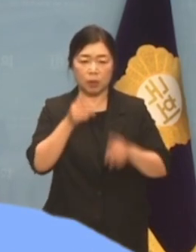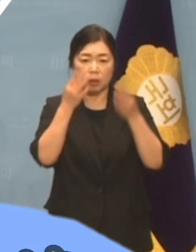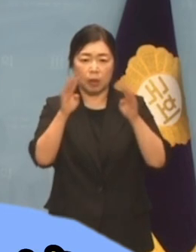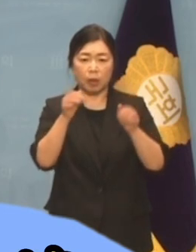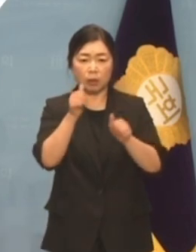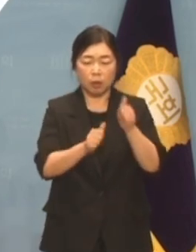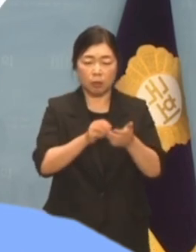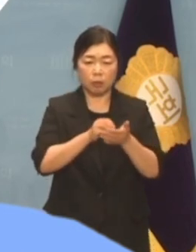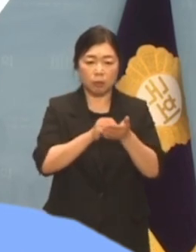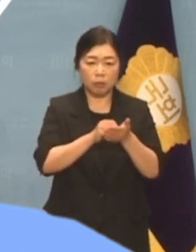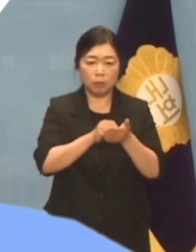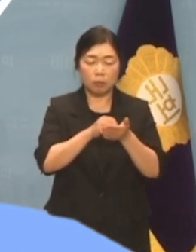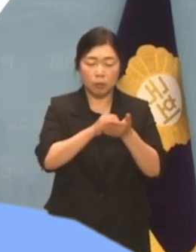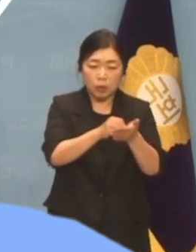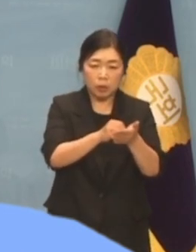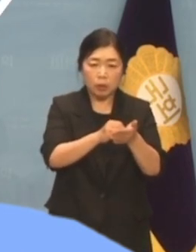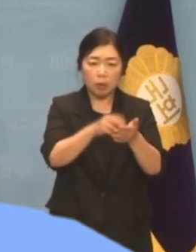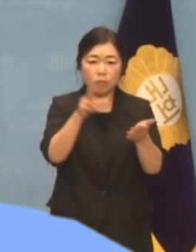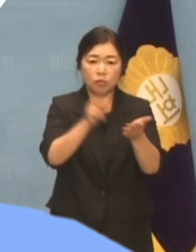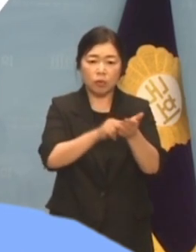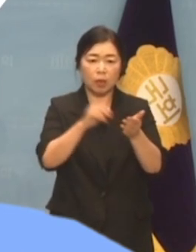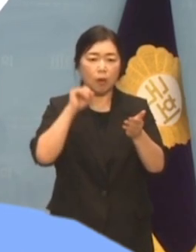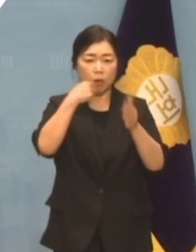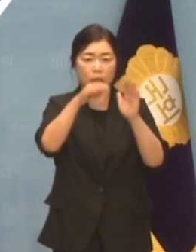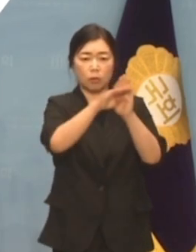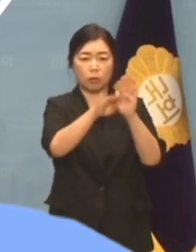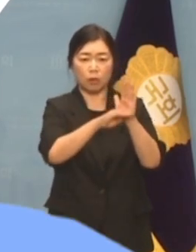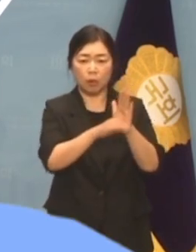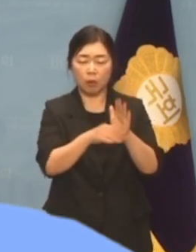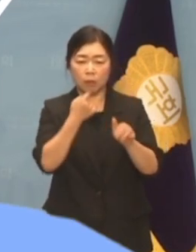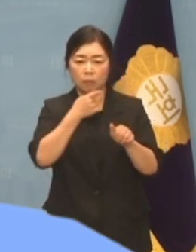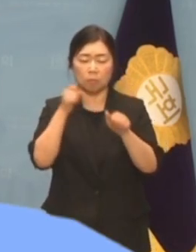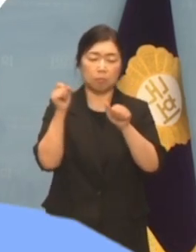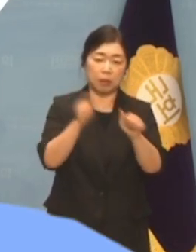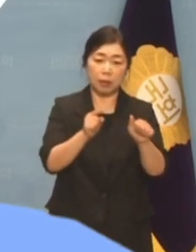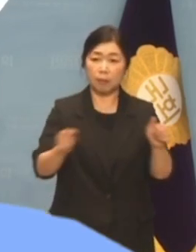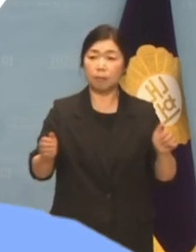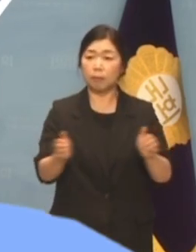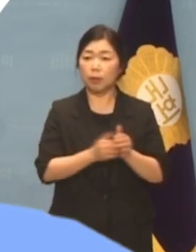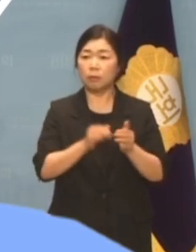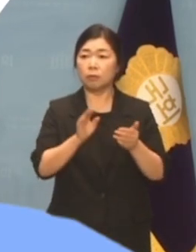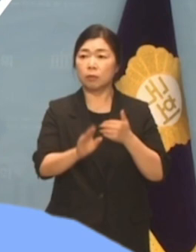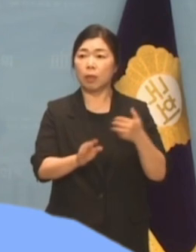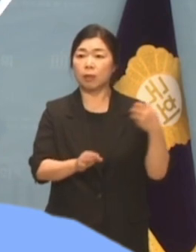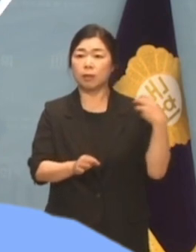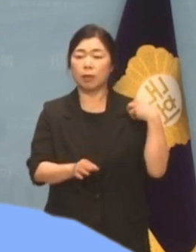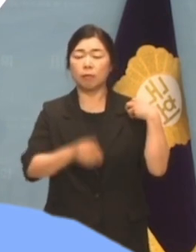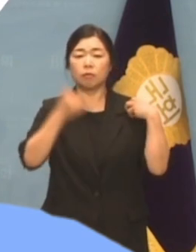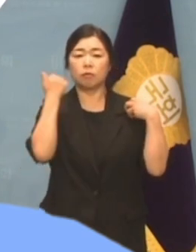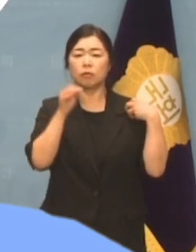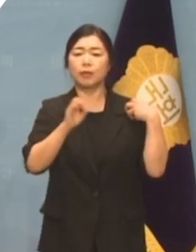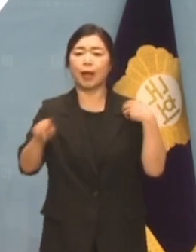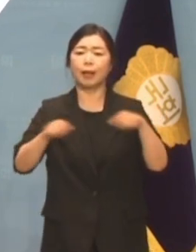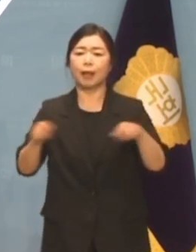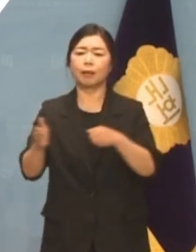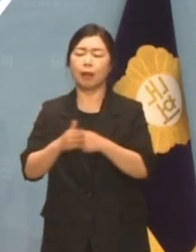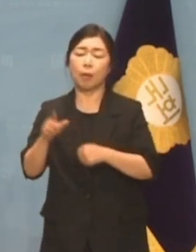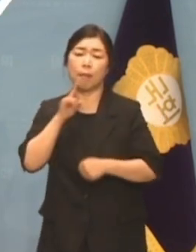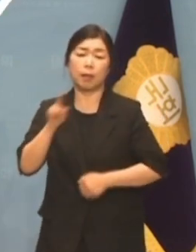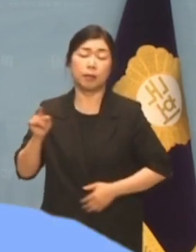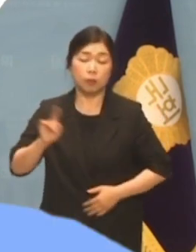급하게 밀어붙여 수험생들을 혼란에 빠뜨려 놓고 그 책임을 왜 야당에 떠넘깁니까?